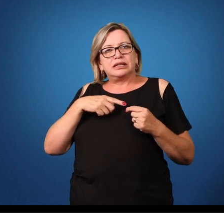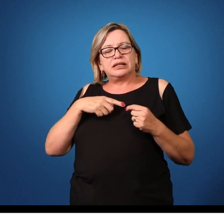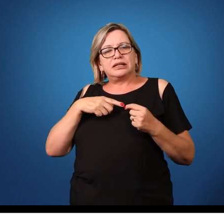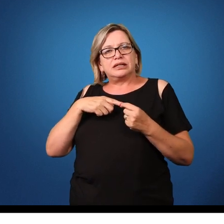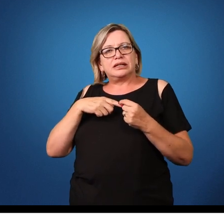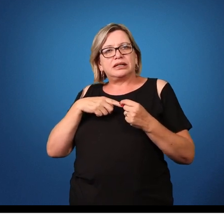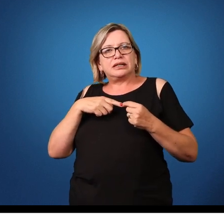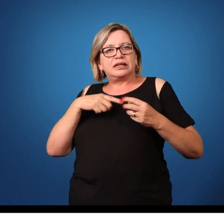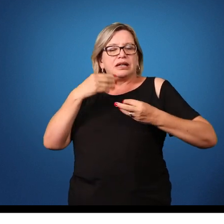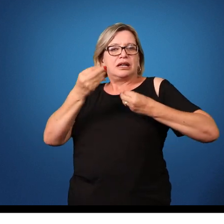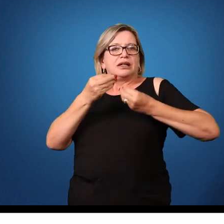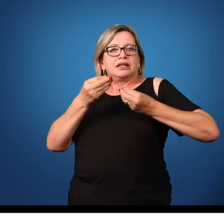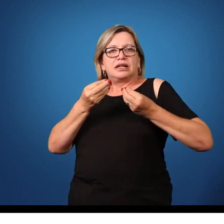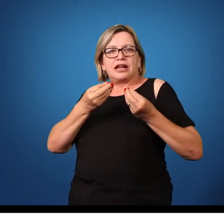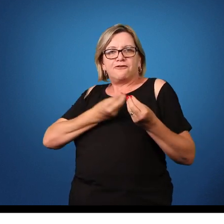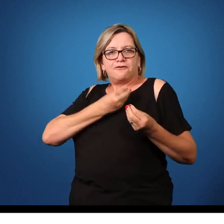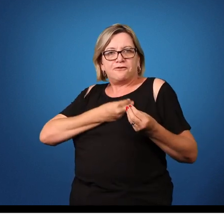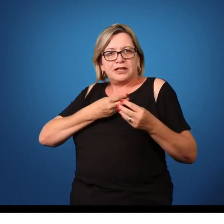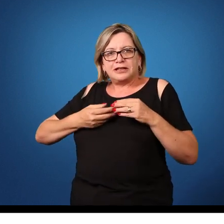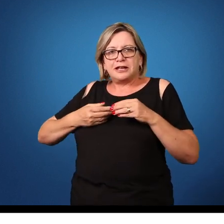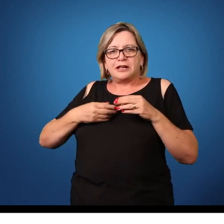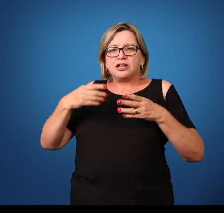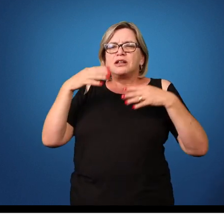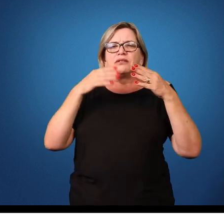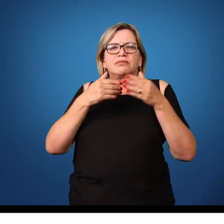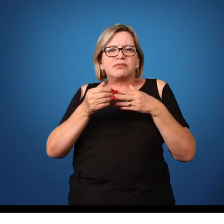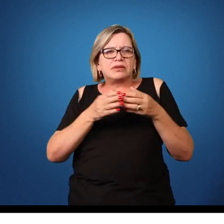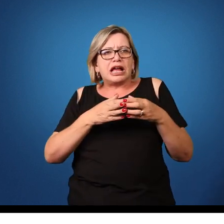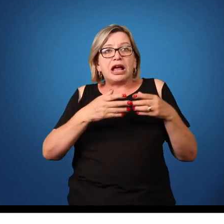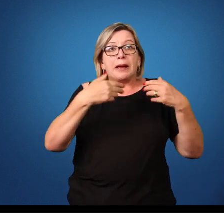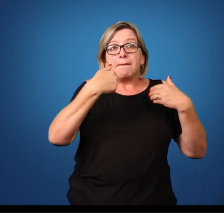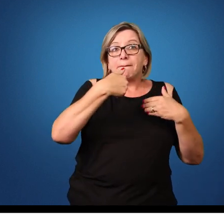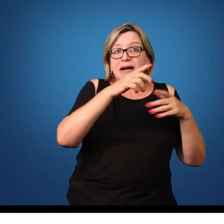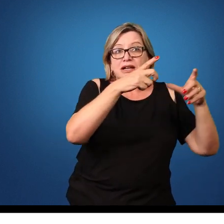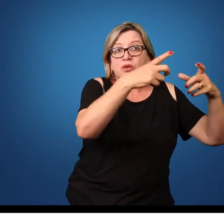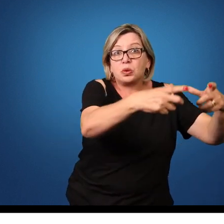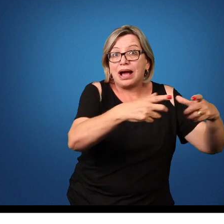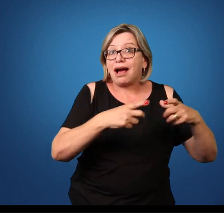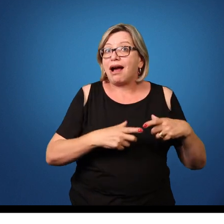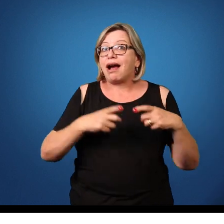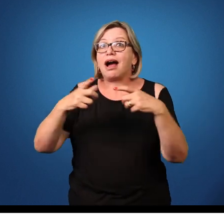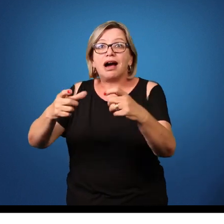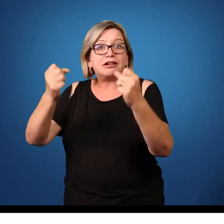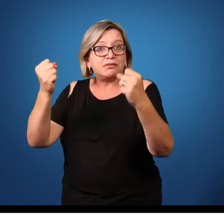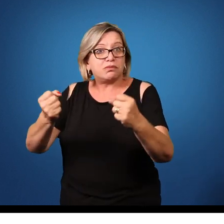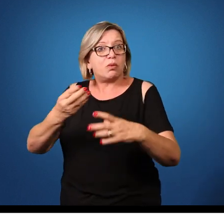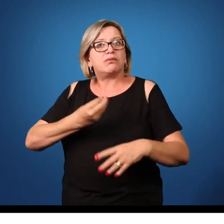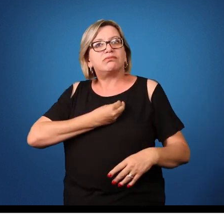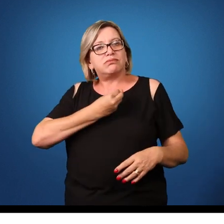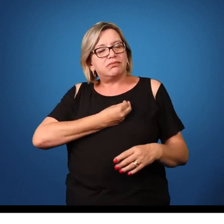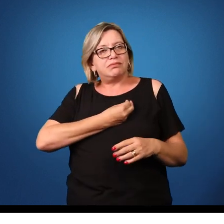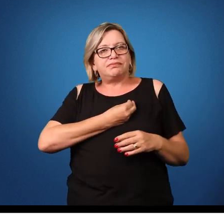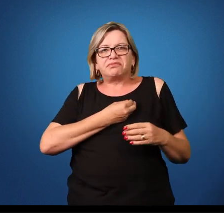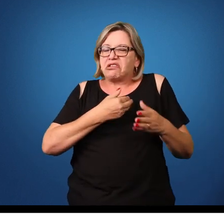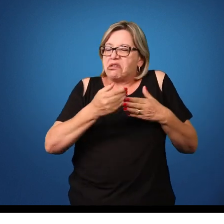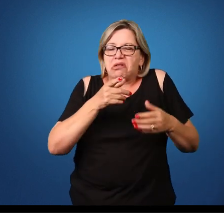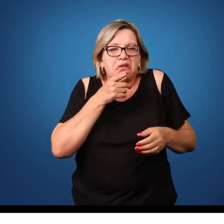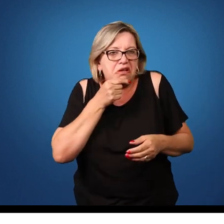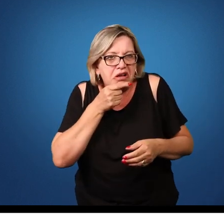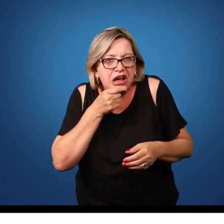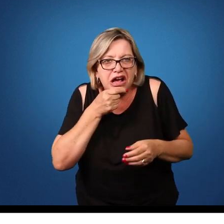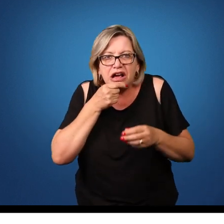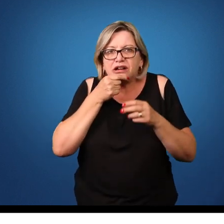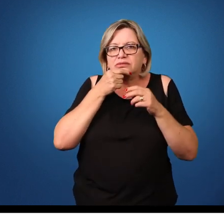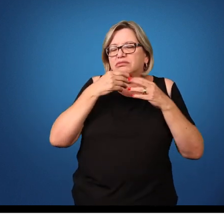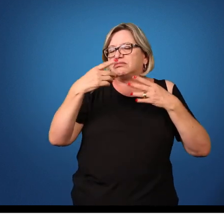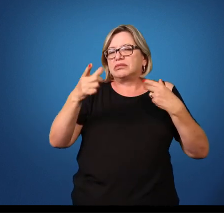de vida de ambientes onde eles vivem muito maior. Eles vivem tanto em ambientes aquáticos,